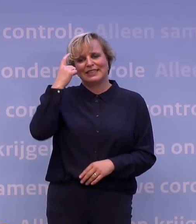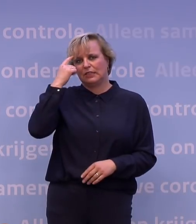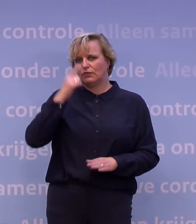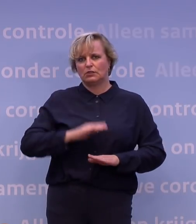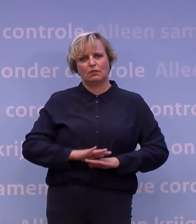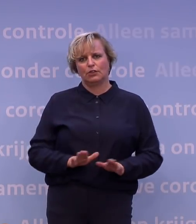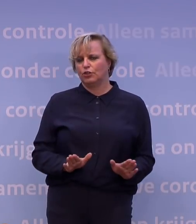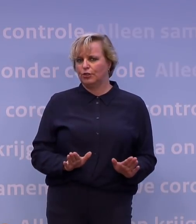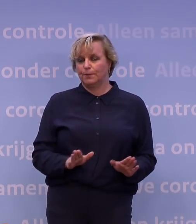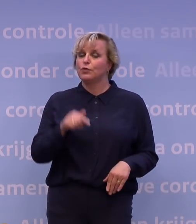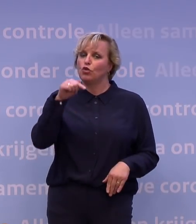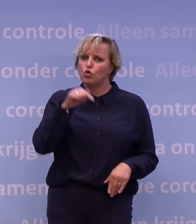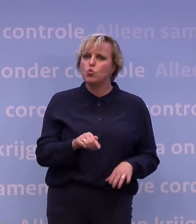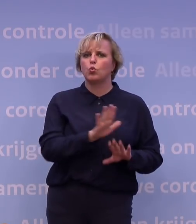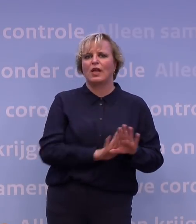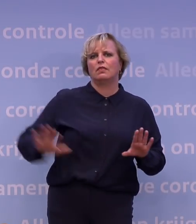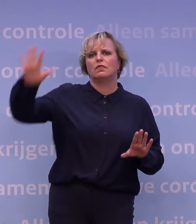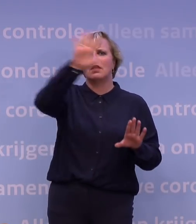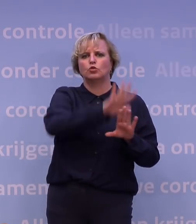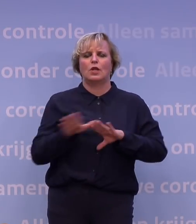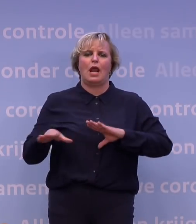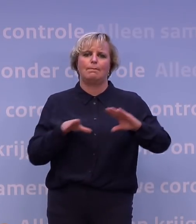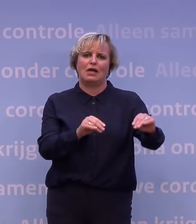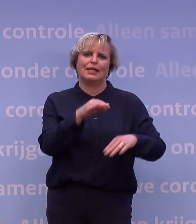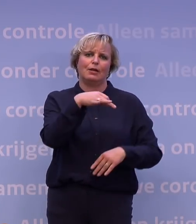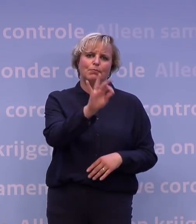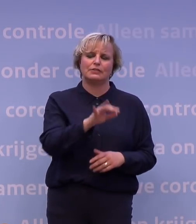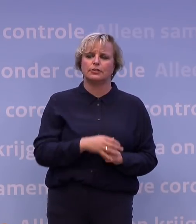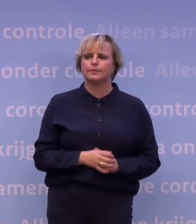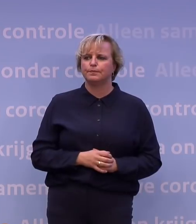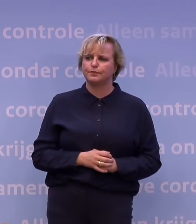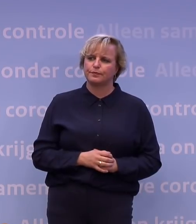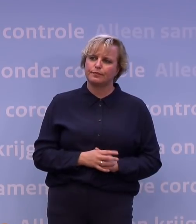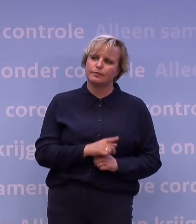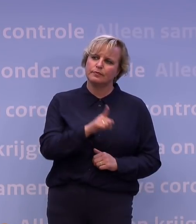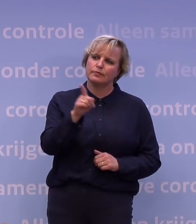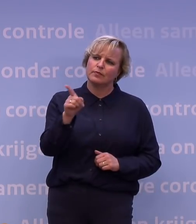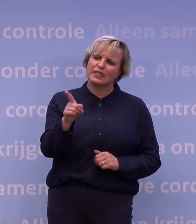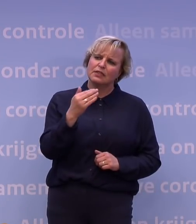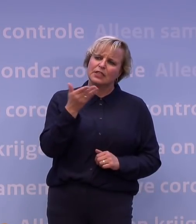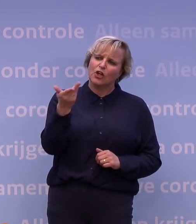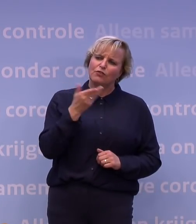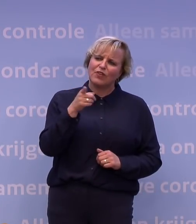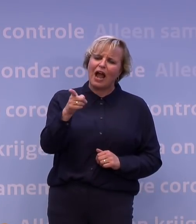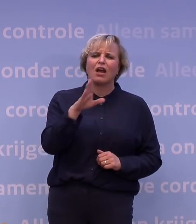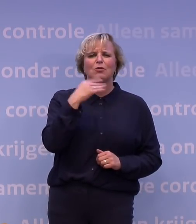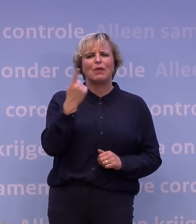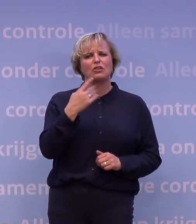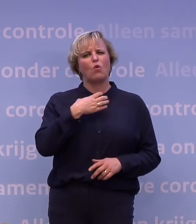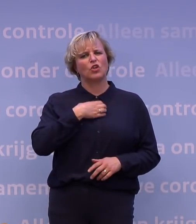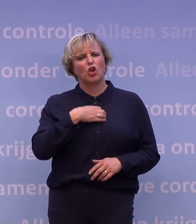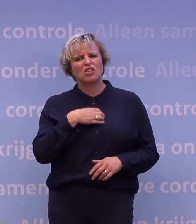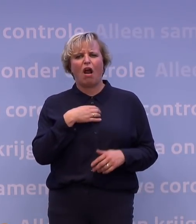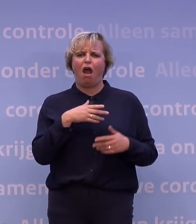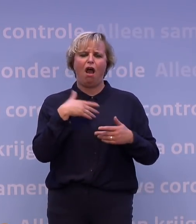zijn. Op dit moment is het aangewezen om juist nationale maatregelen te treffen. Nog één korte vraag. U had zelf ook veel over gedrag, treinen voller, et